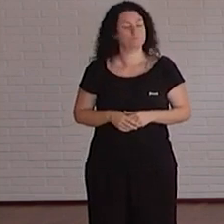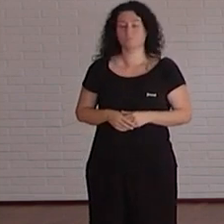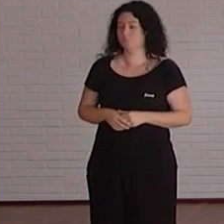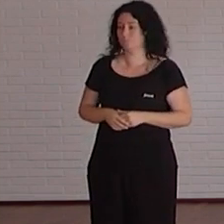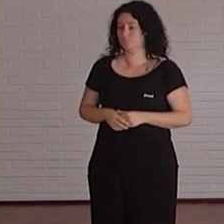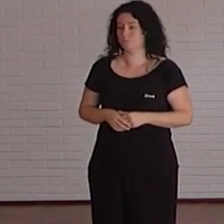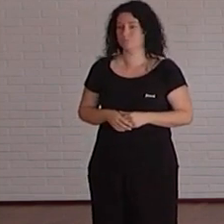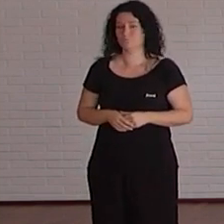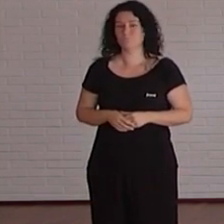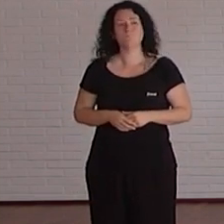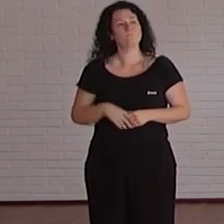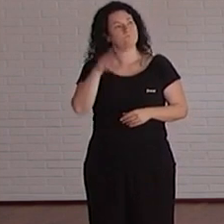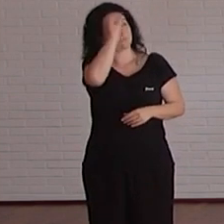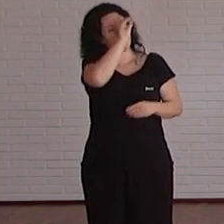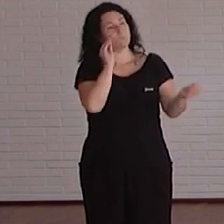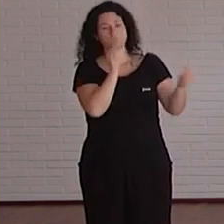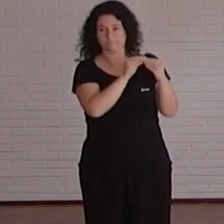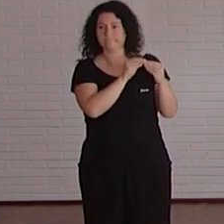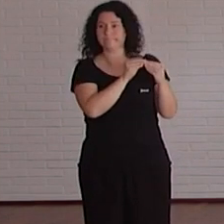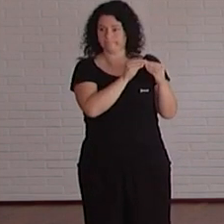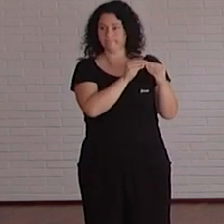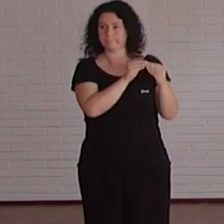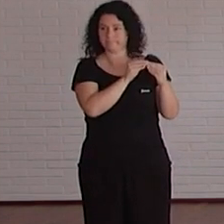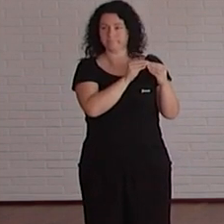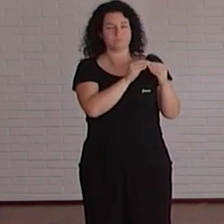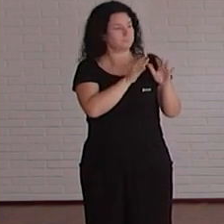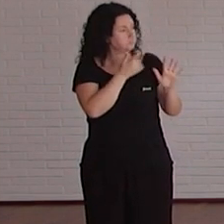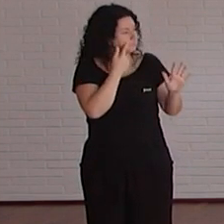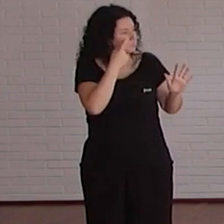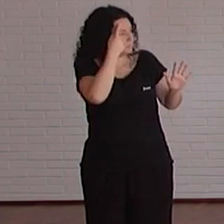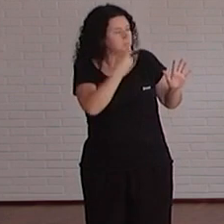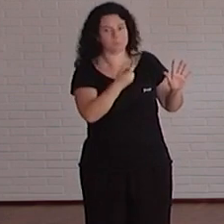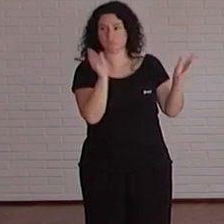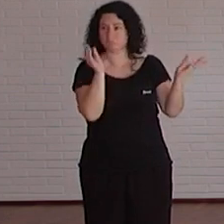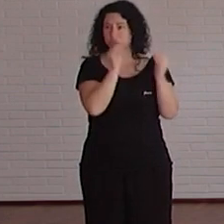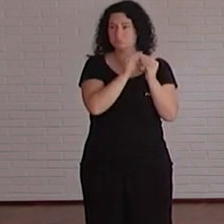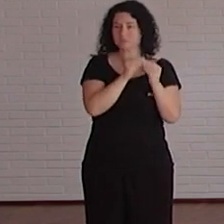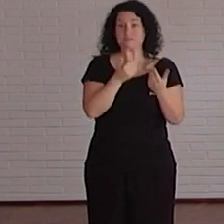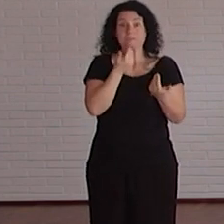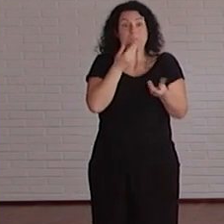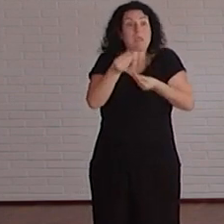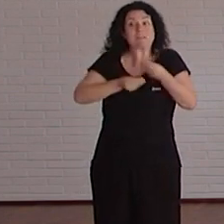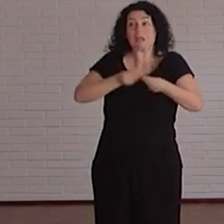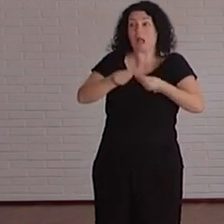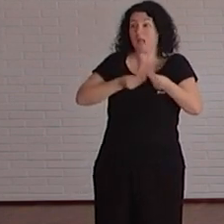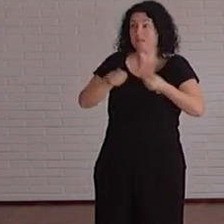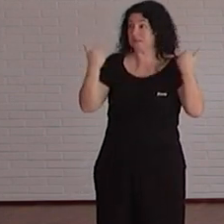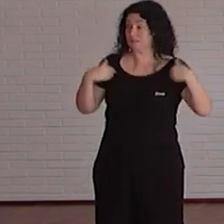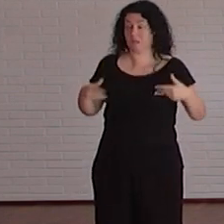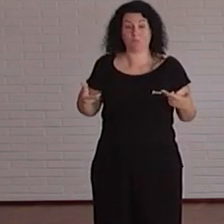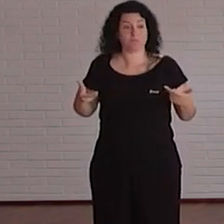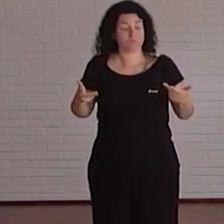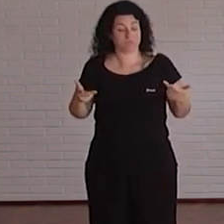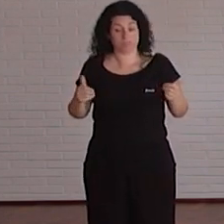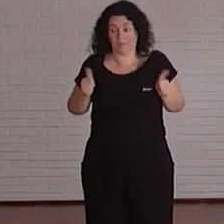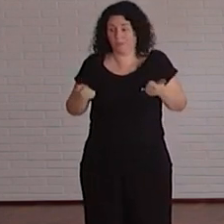estoy de acuerdo contigo y pienso que no sé si estás de acuerdo conmigo en que si vas haciendo los materiales cada vez